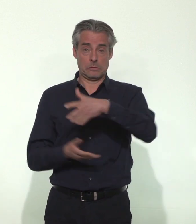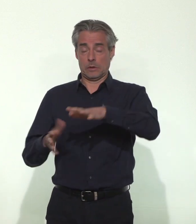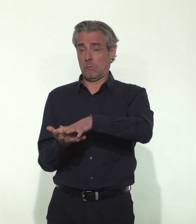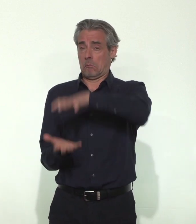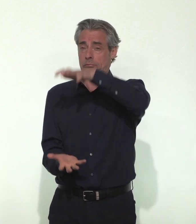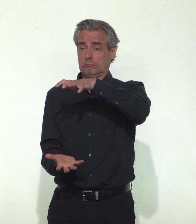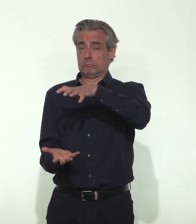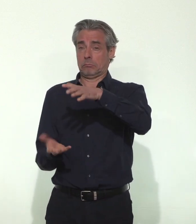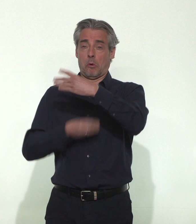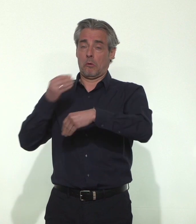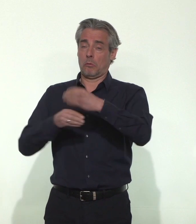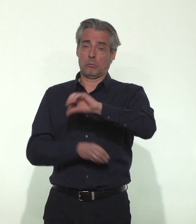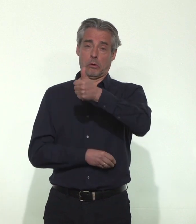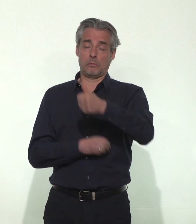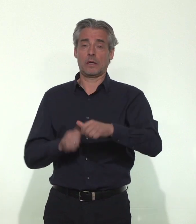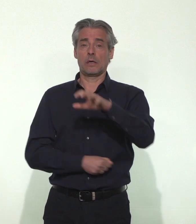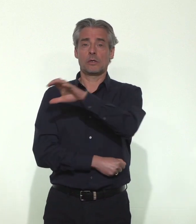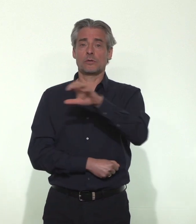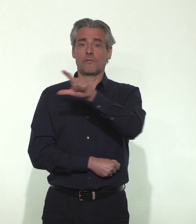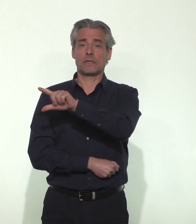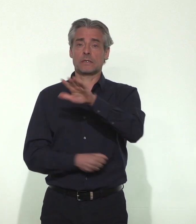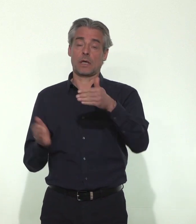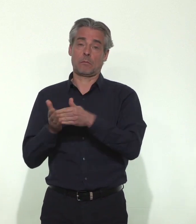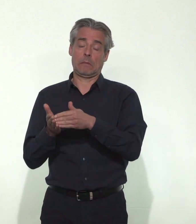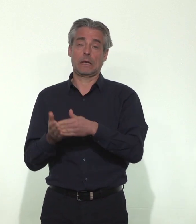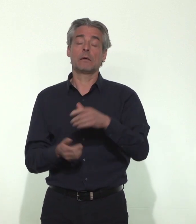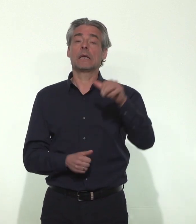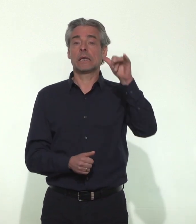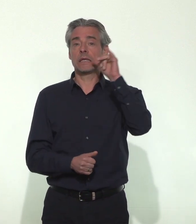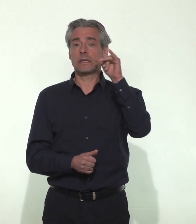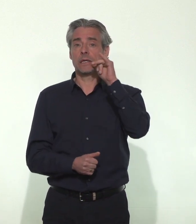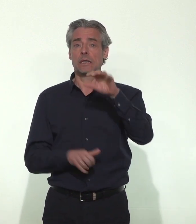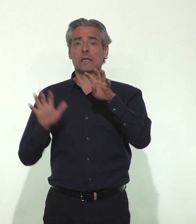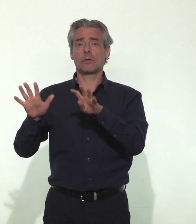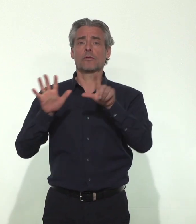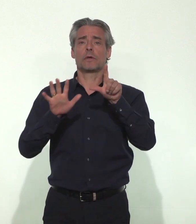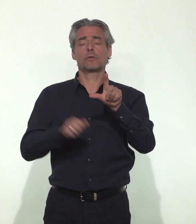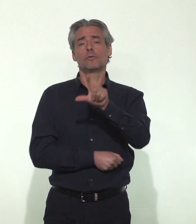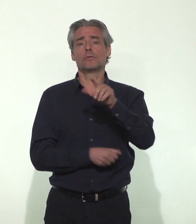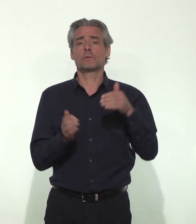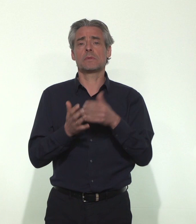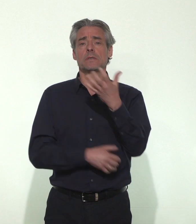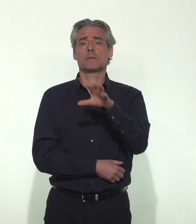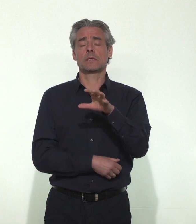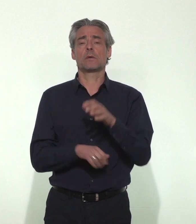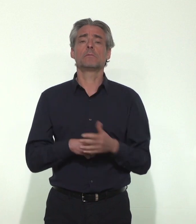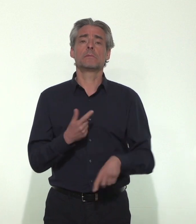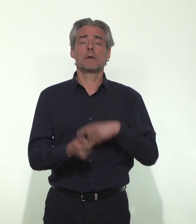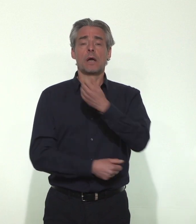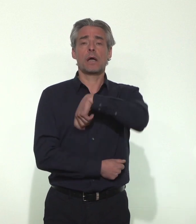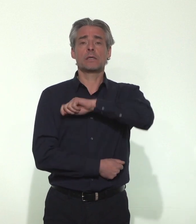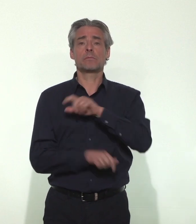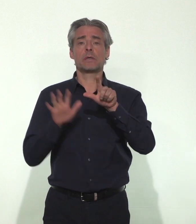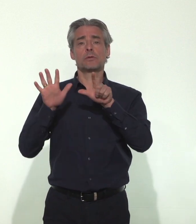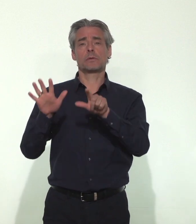grand nombre de cas dans le monde, plus de 125 000, l'Italie à 92 500 cas, l'Espagne près de